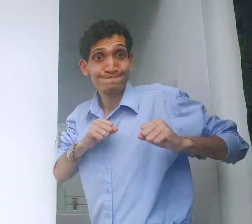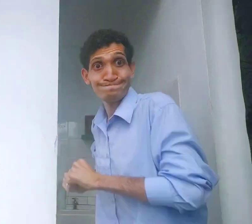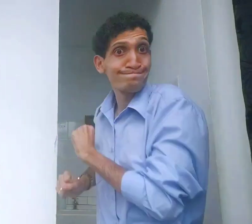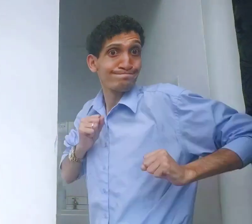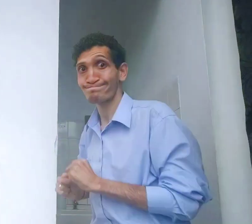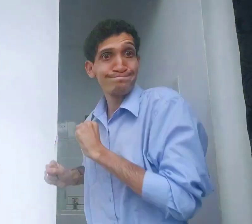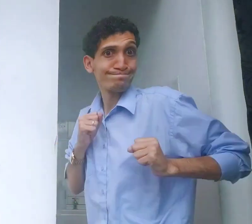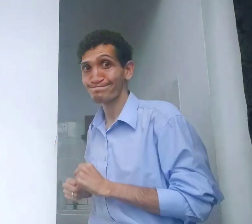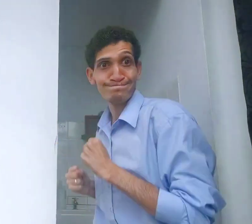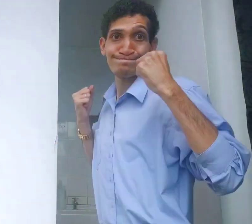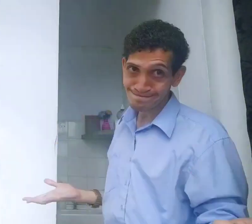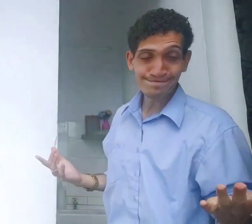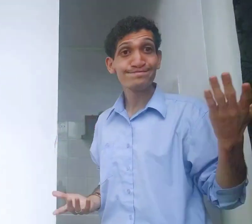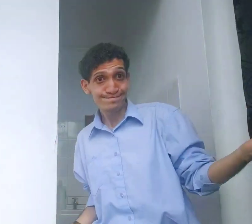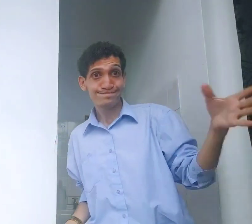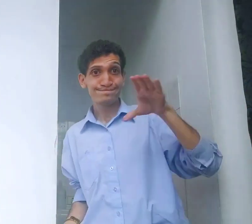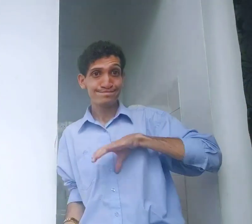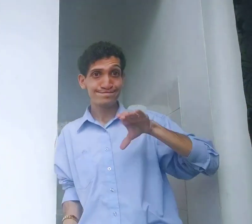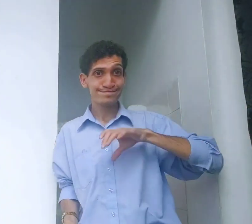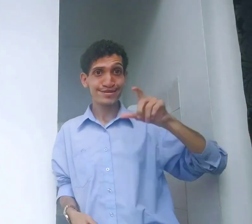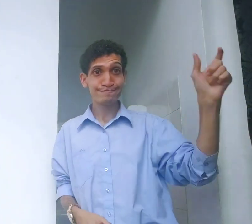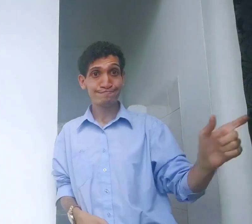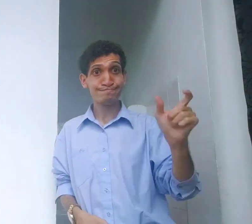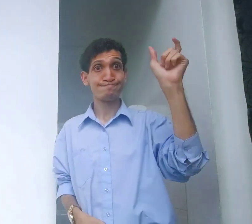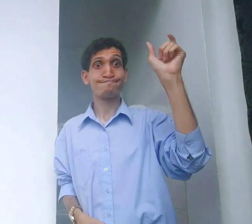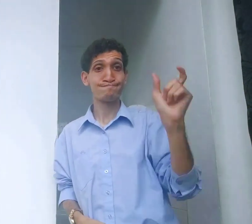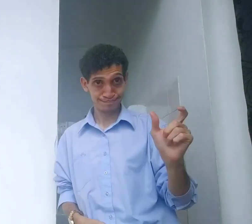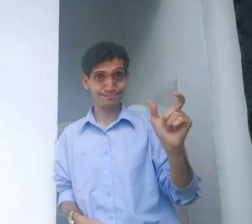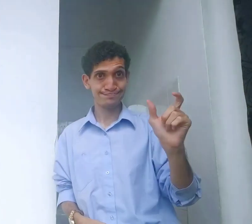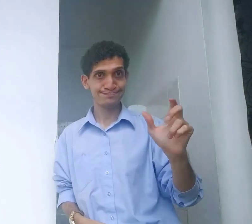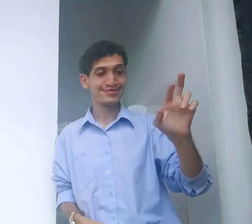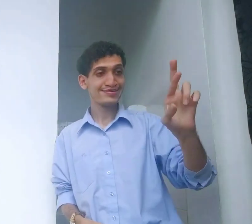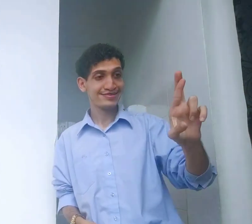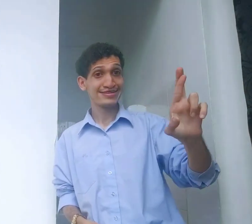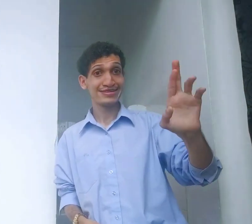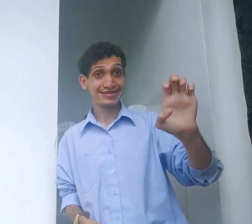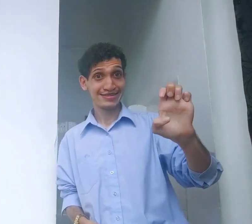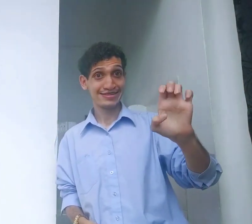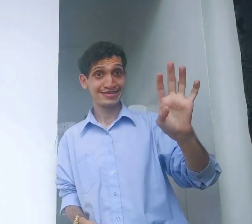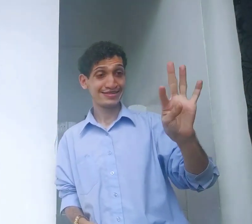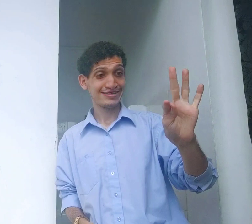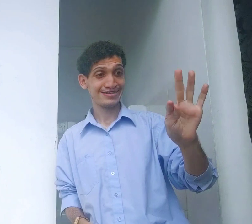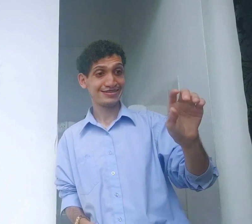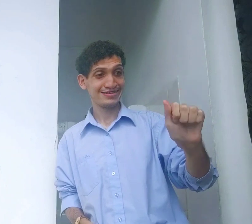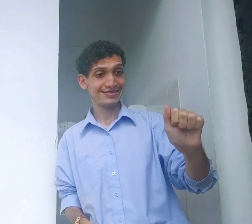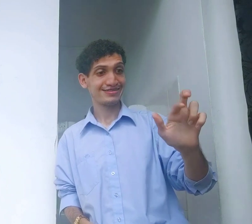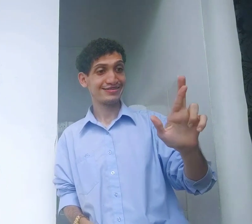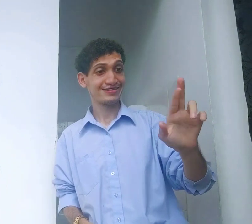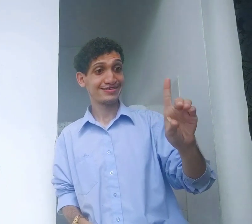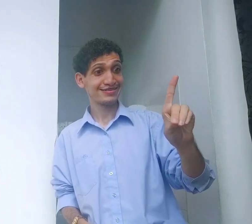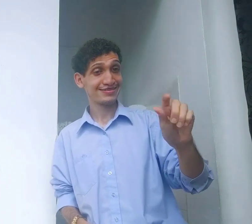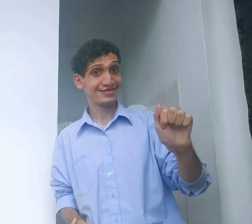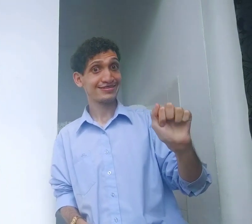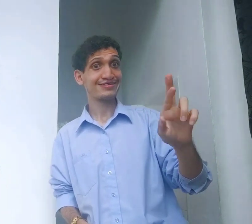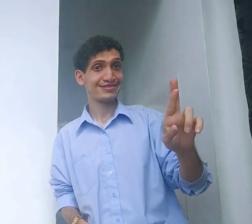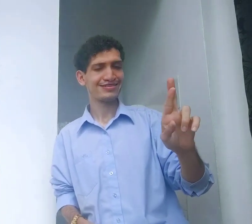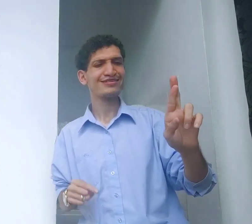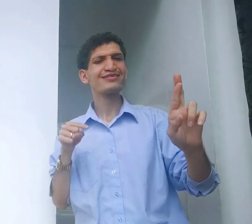A palavra português, retardar.